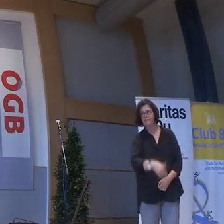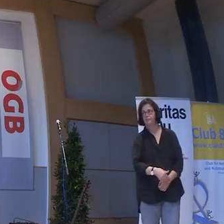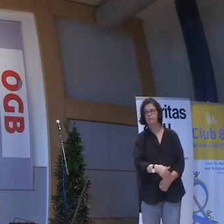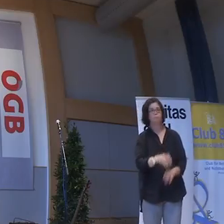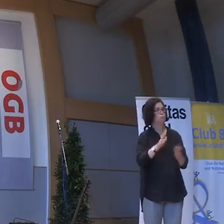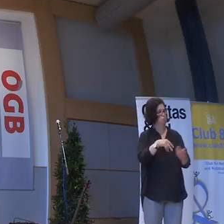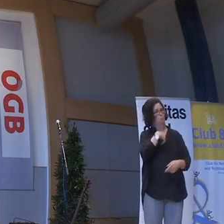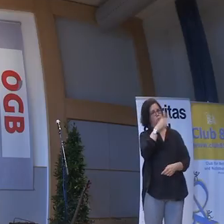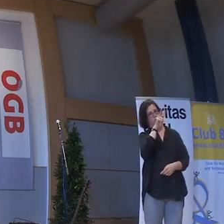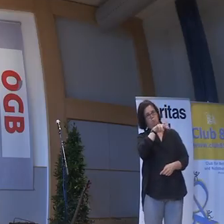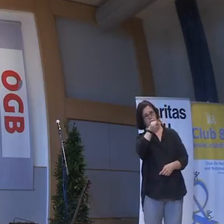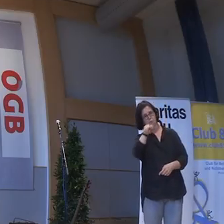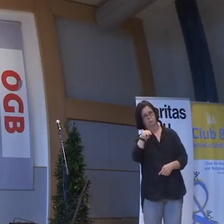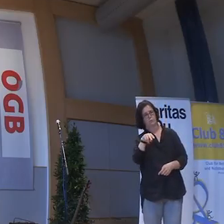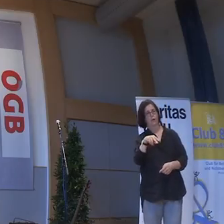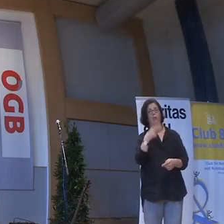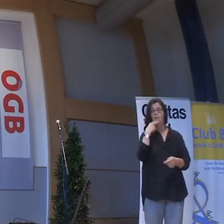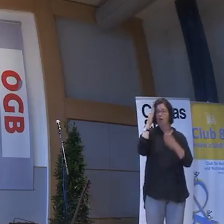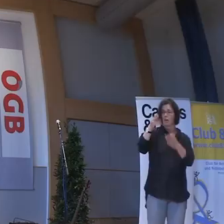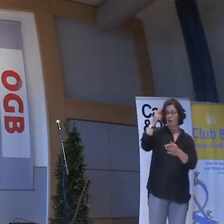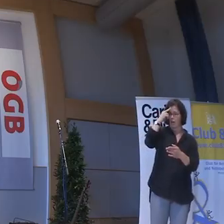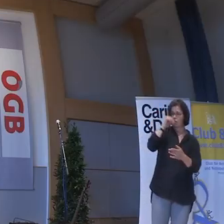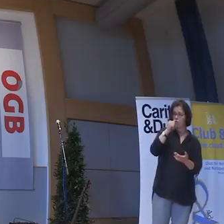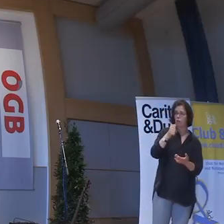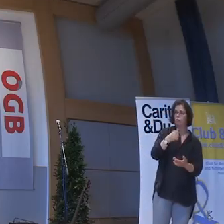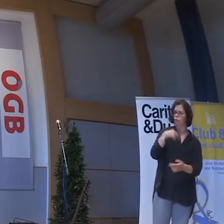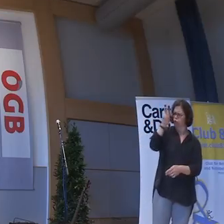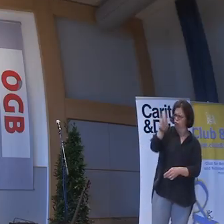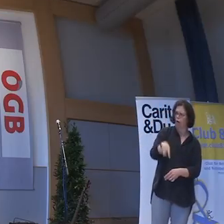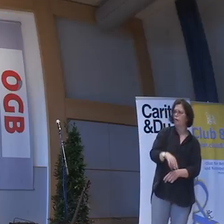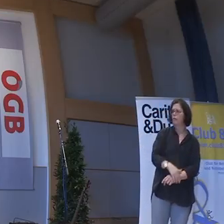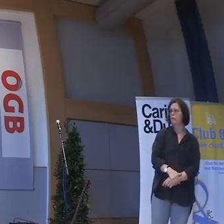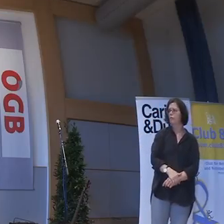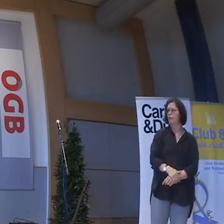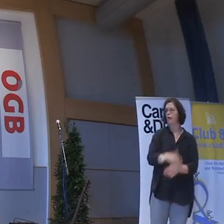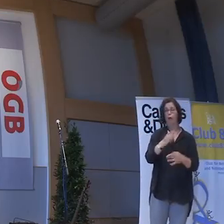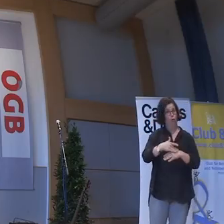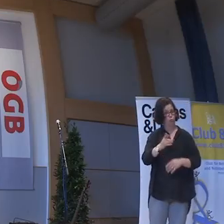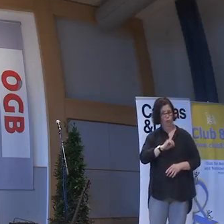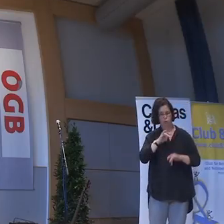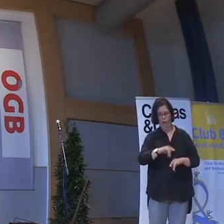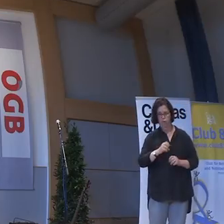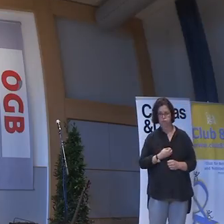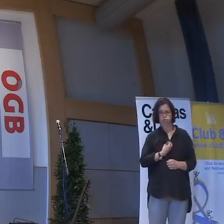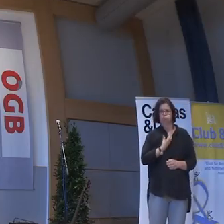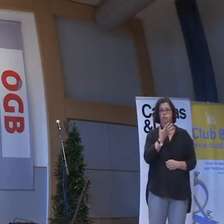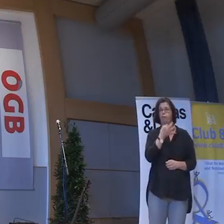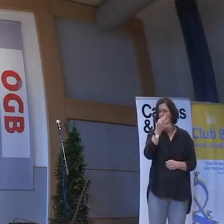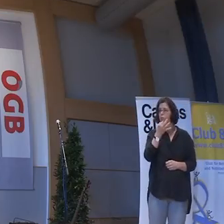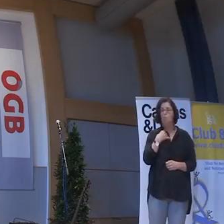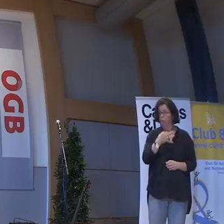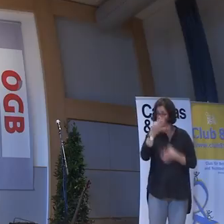schaue ich mir das an. Wenn ich es nicht gesehen habe, schaue ich mir das an. Und wenn ich etwas zu fragen habe, dann frage ich.